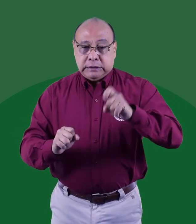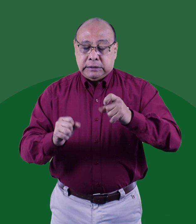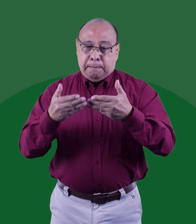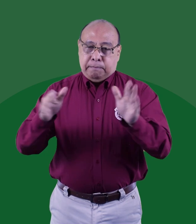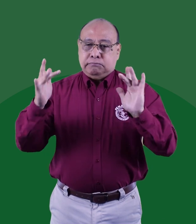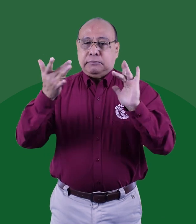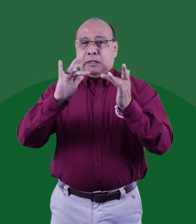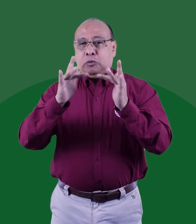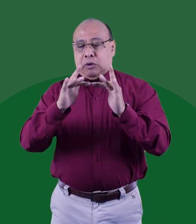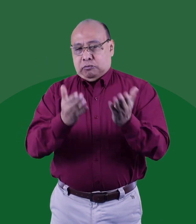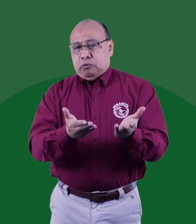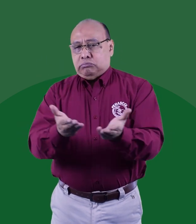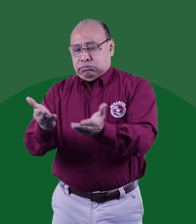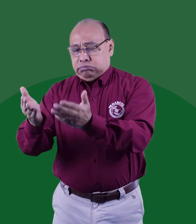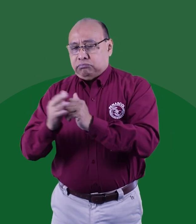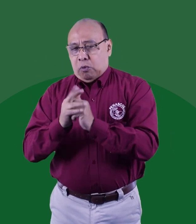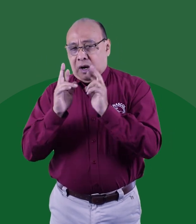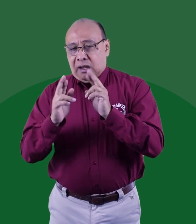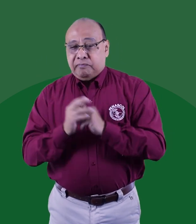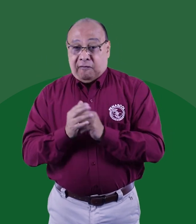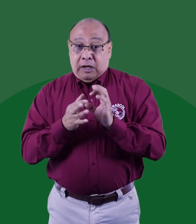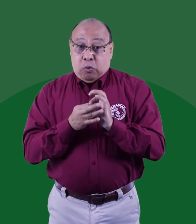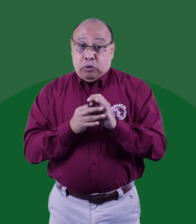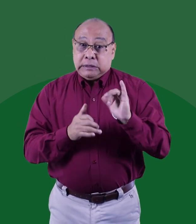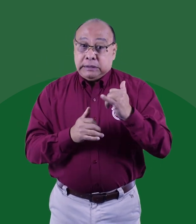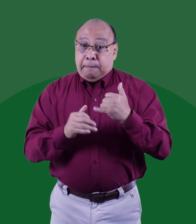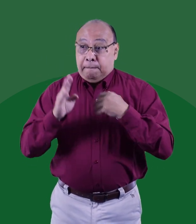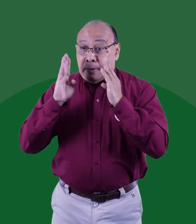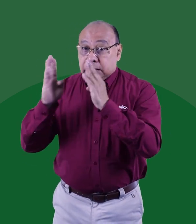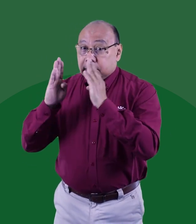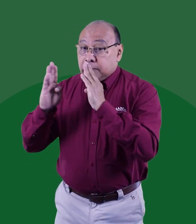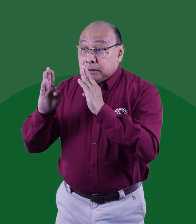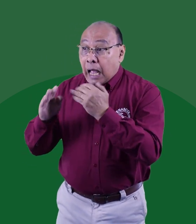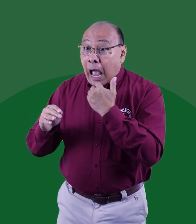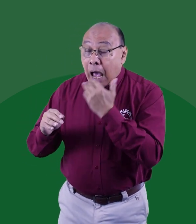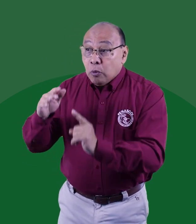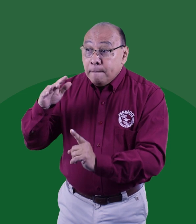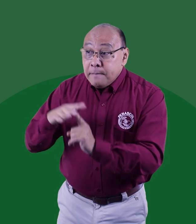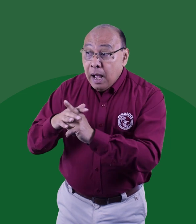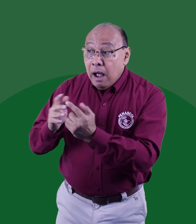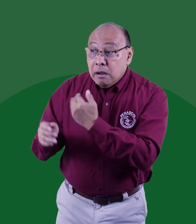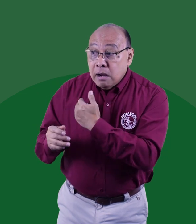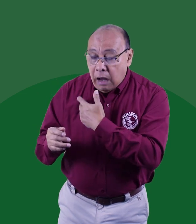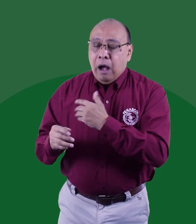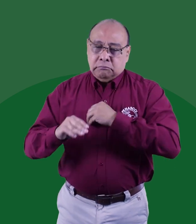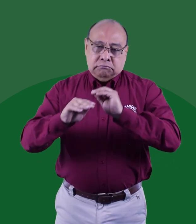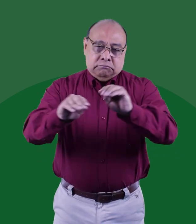hacerlo, exigiendo la reapertura del centro de relevo que ojalá se dé. Ustedes pueden hacerlo. Desde FENASCALL estaremos pendientes y si